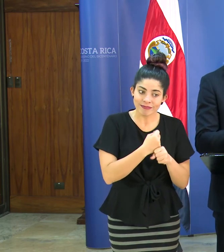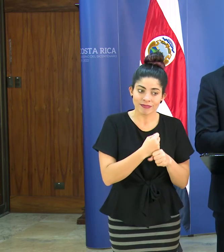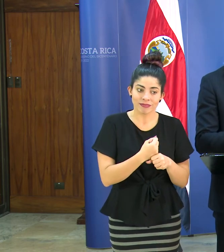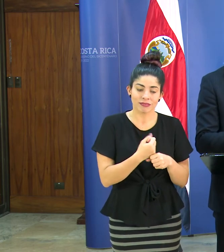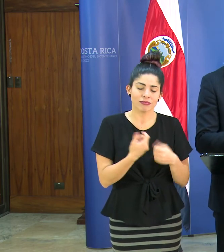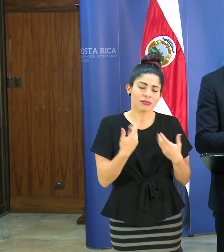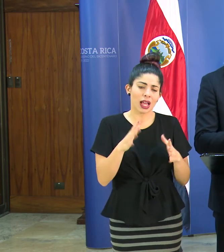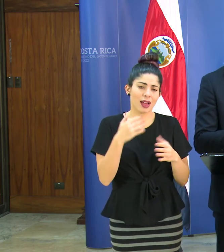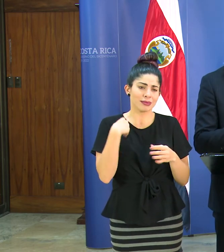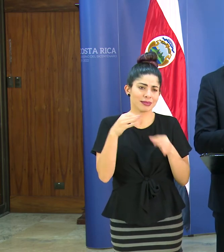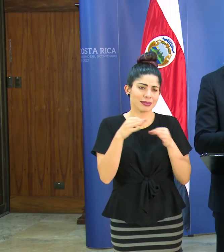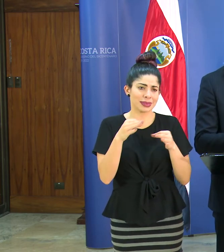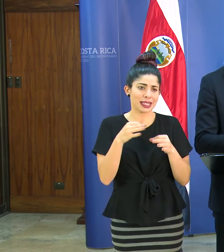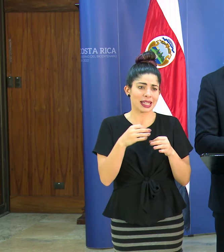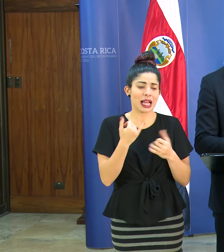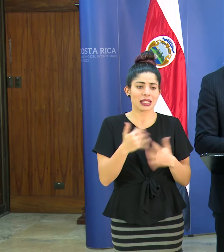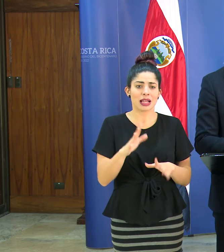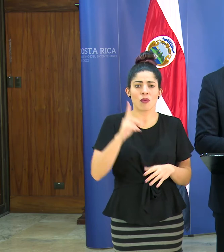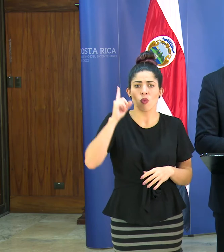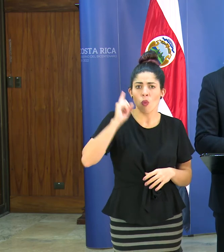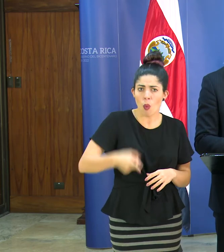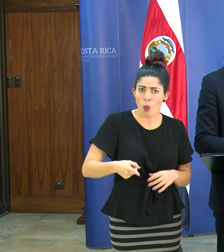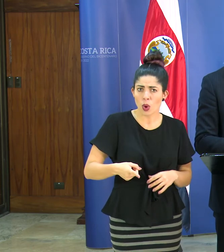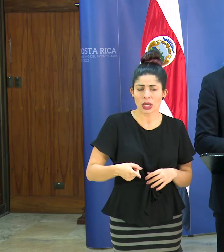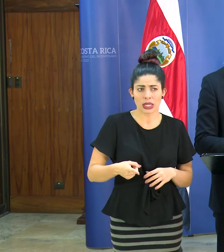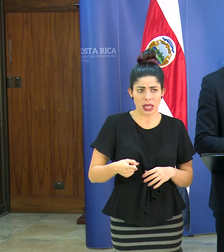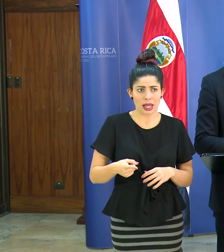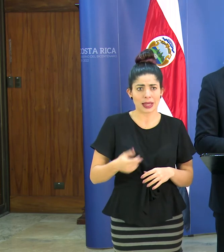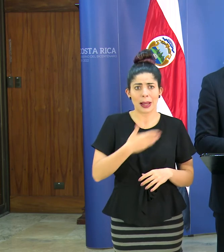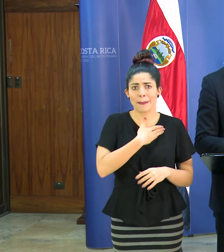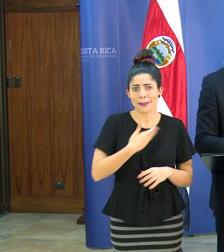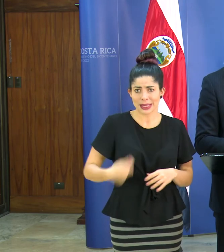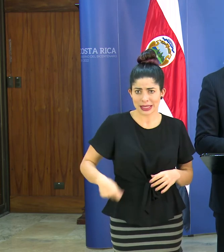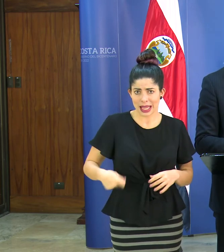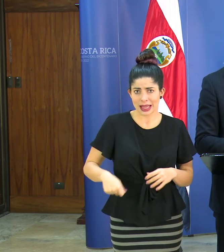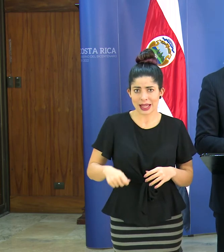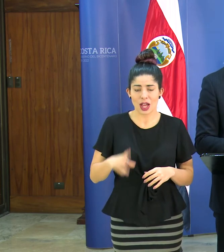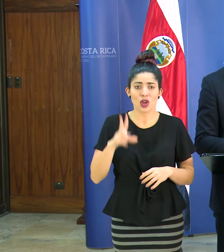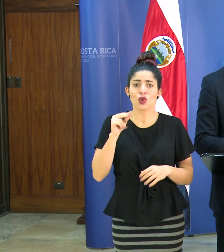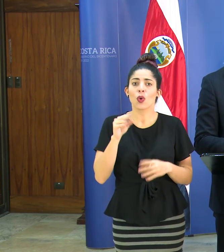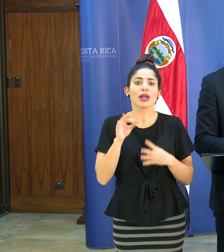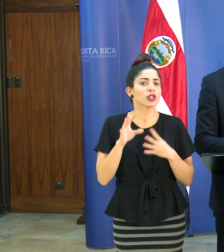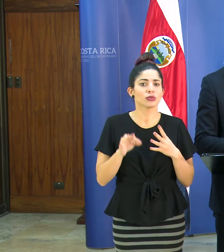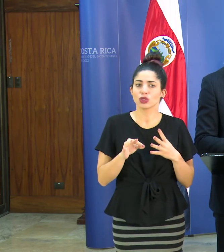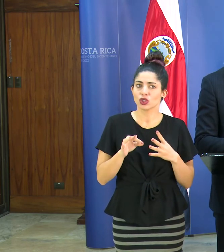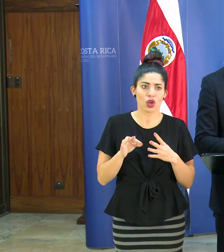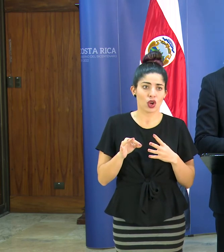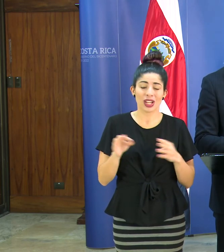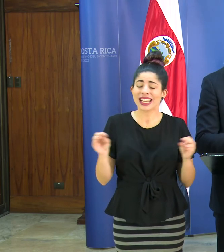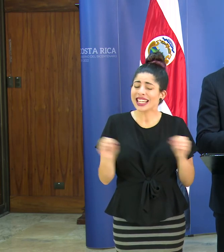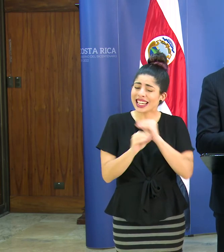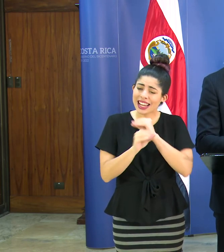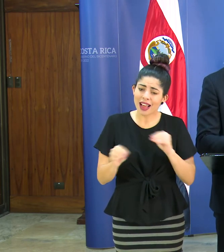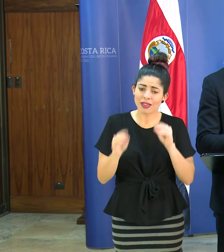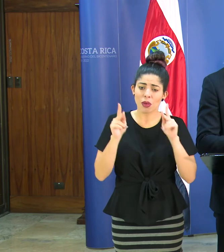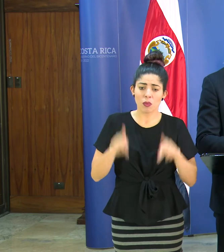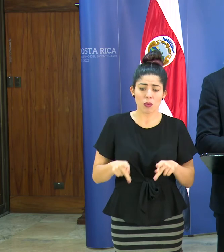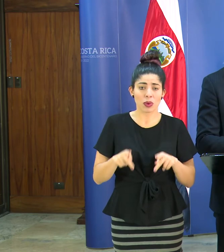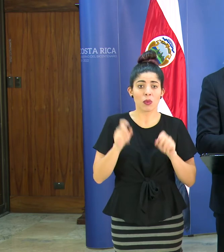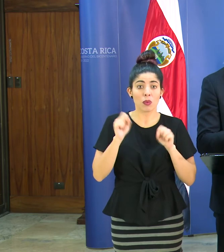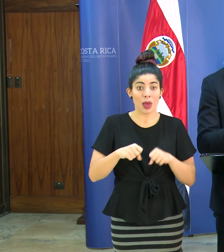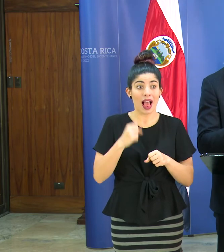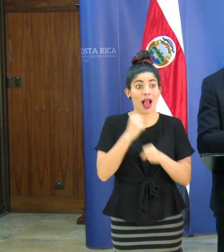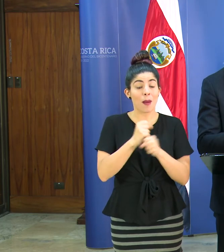que indicamos anteriormente ya es una orden incluso del señor presidente ya ni siquiera es opcional que nadie puede ir a trabajar en el sector